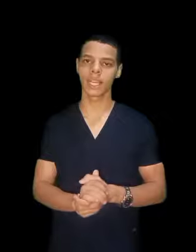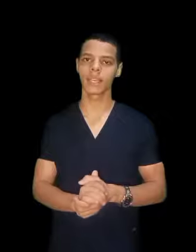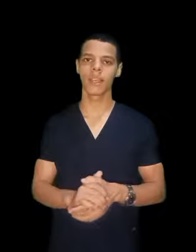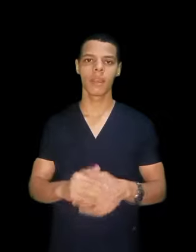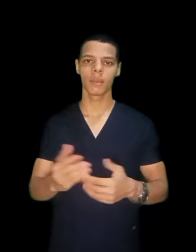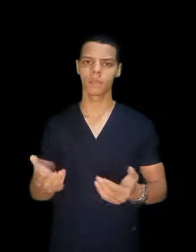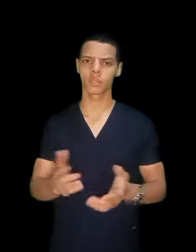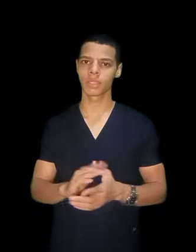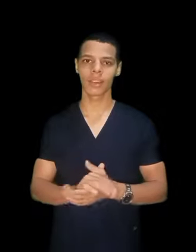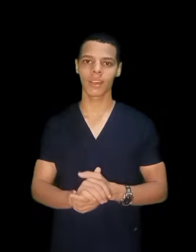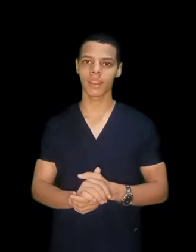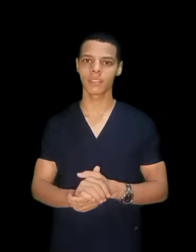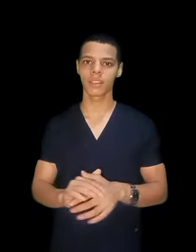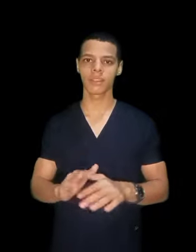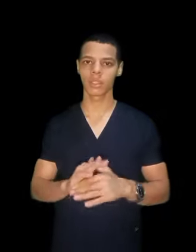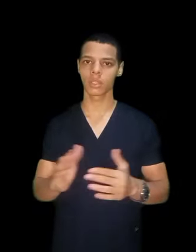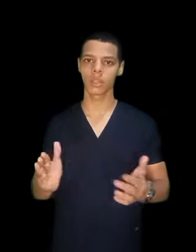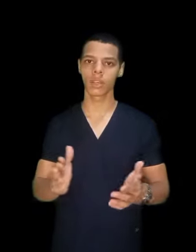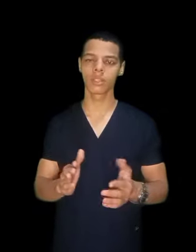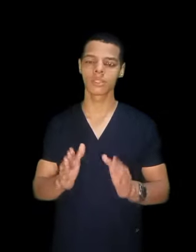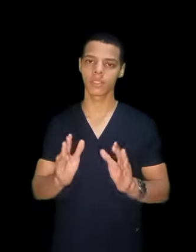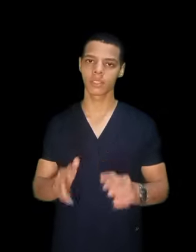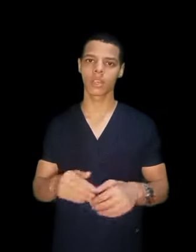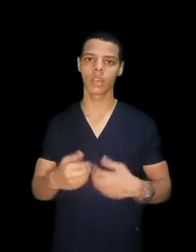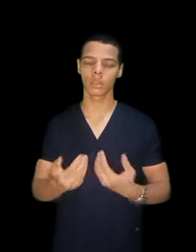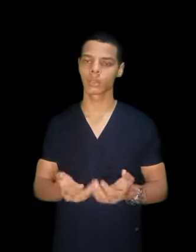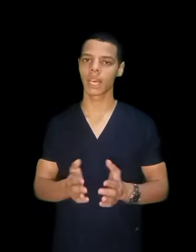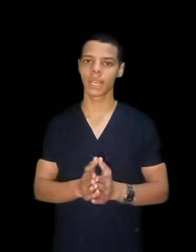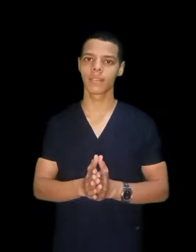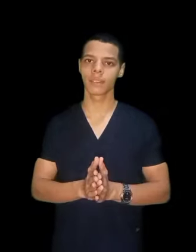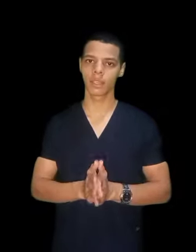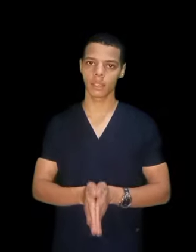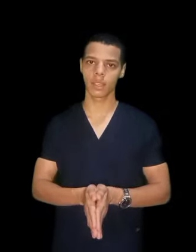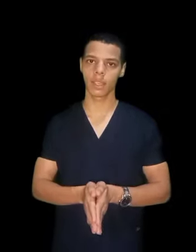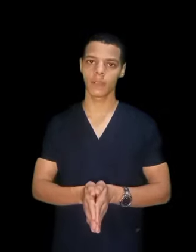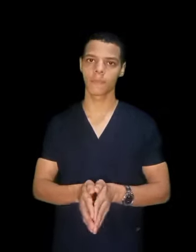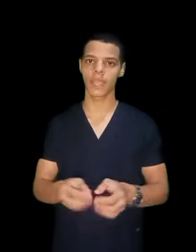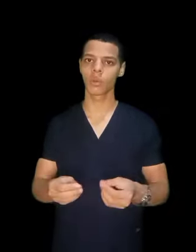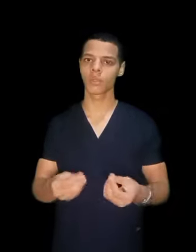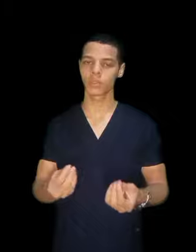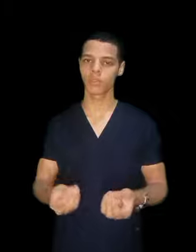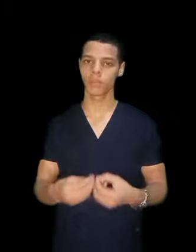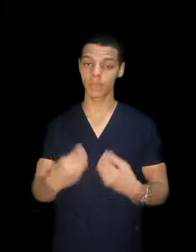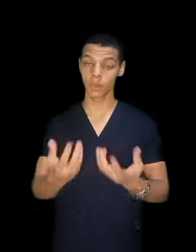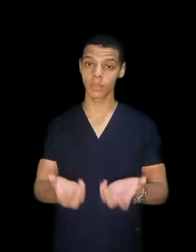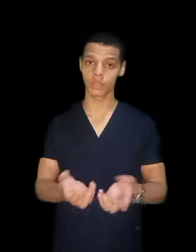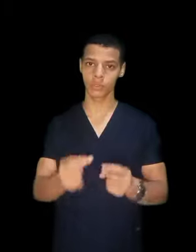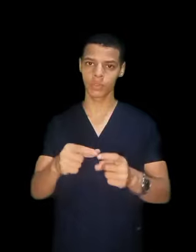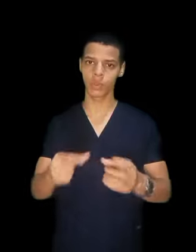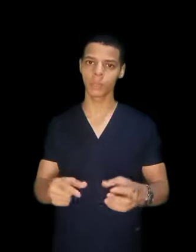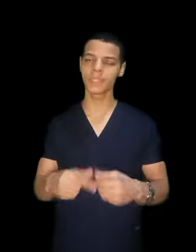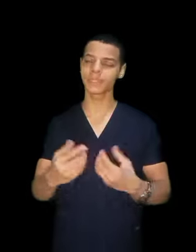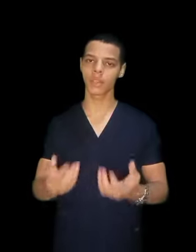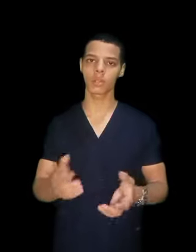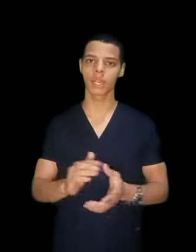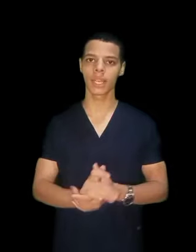عليك مش بتاخر على الفكرة في الرد خالص فان شاء الله هرد عليك اول ما تشوف الكومنت هرد